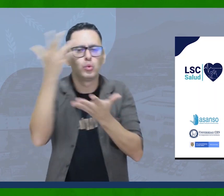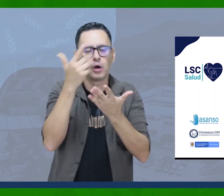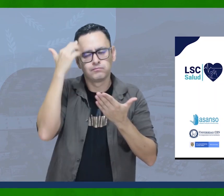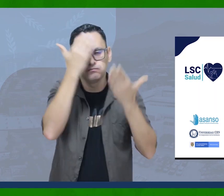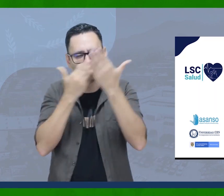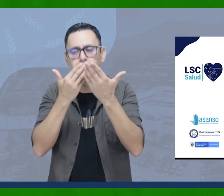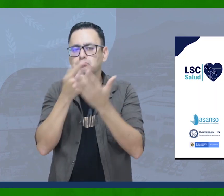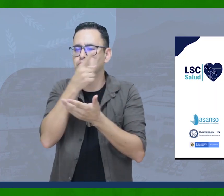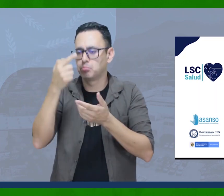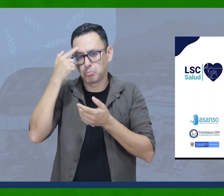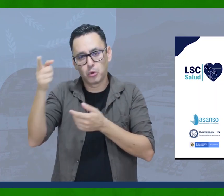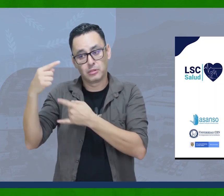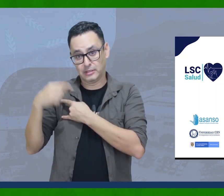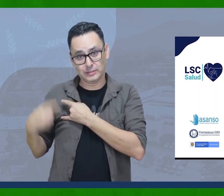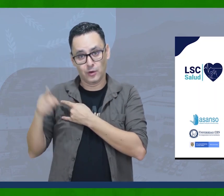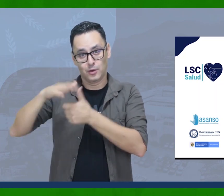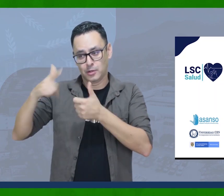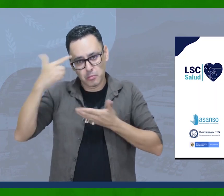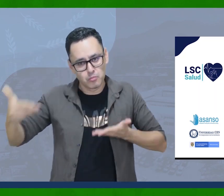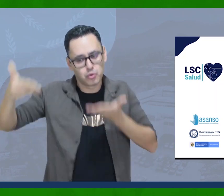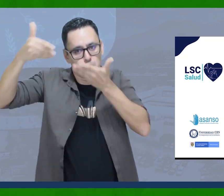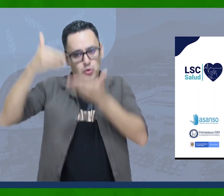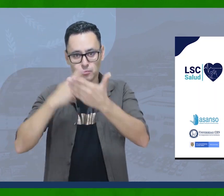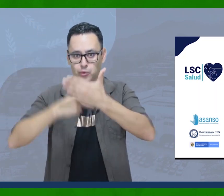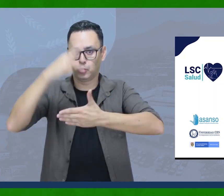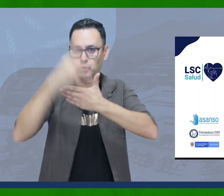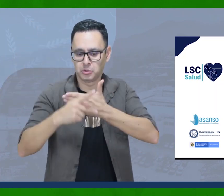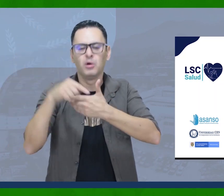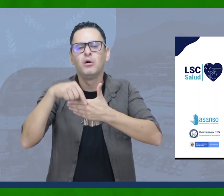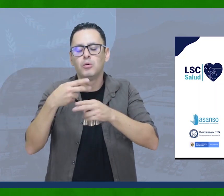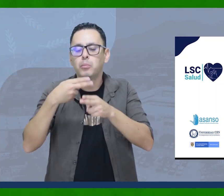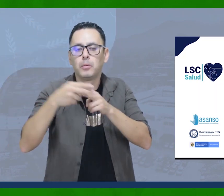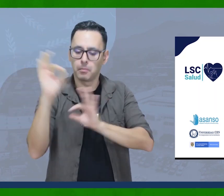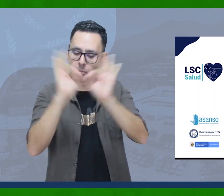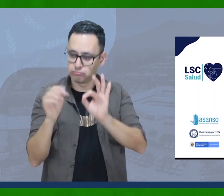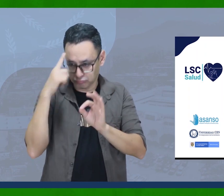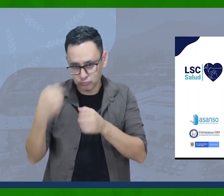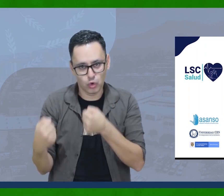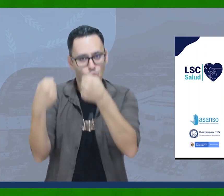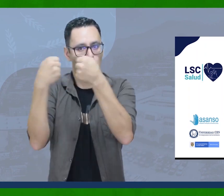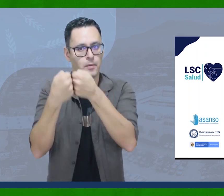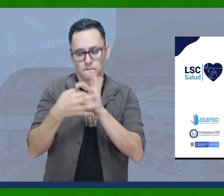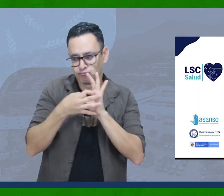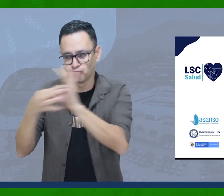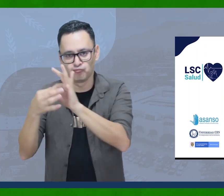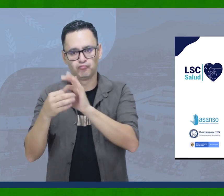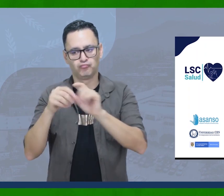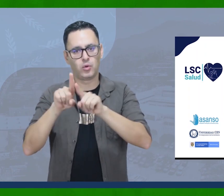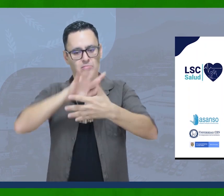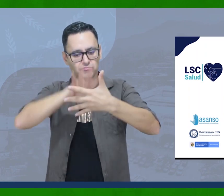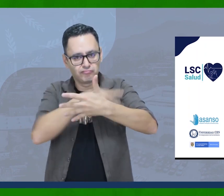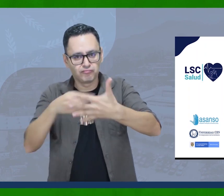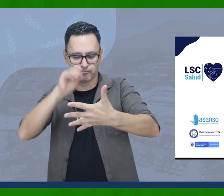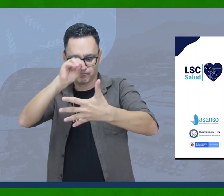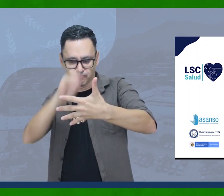hace que se proponga un trabajo en conjunto con Asanzo, como un cronograma y tiempos establecidos,